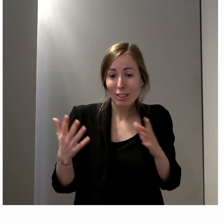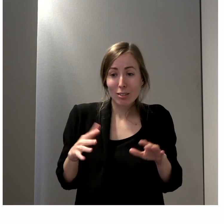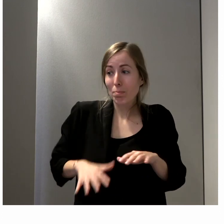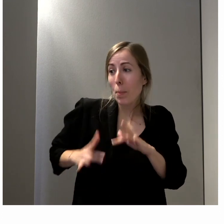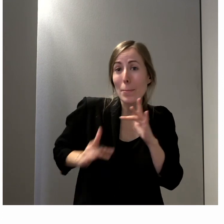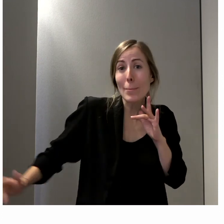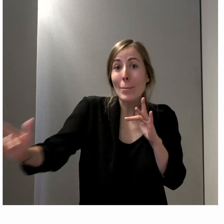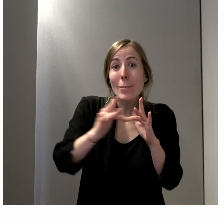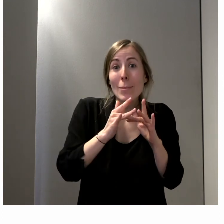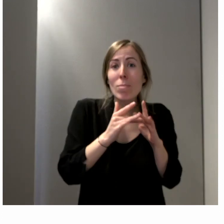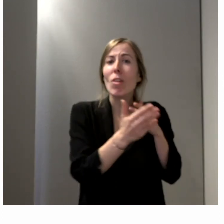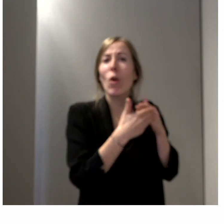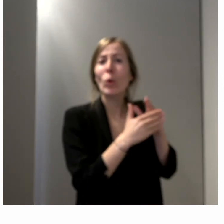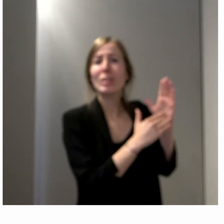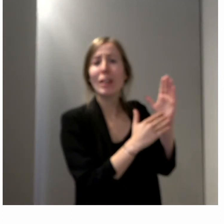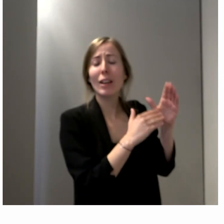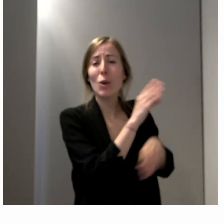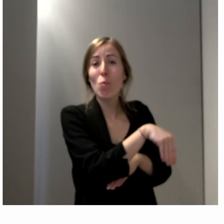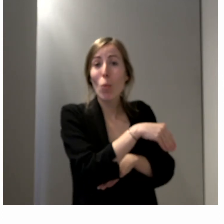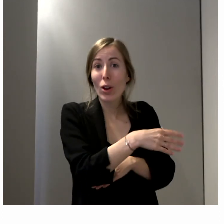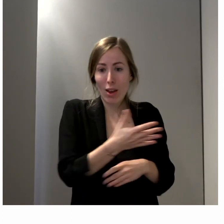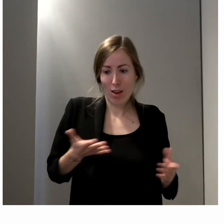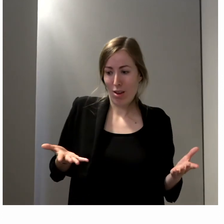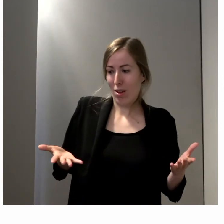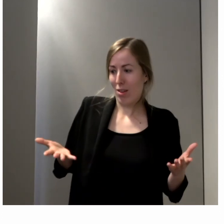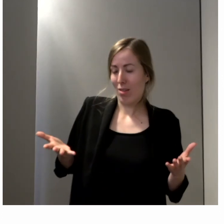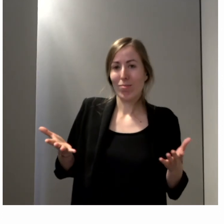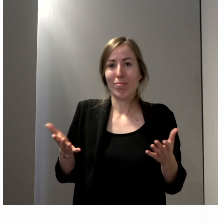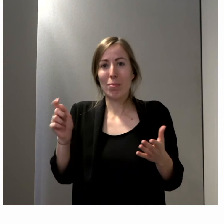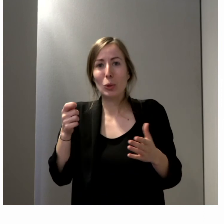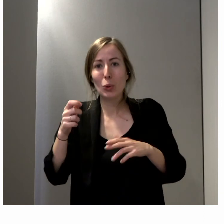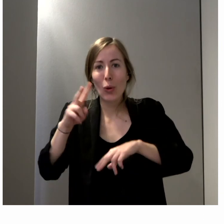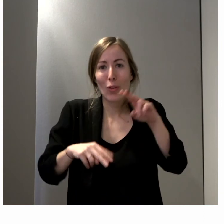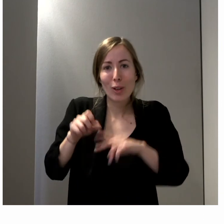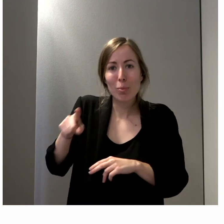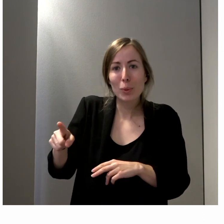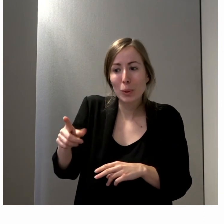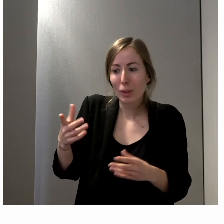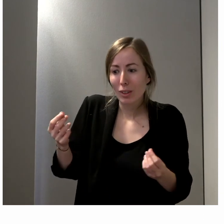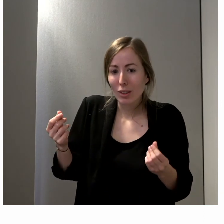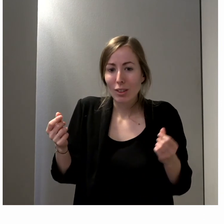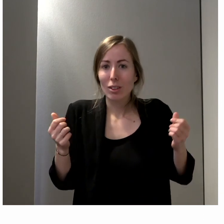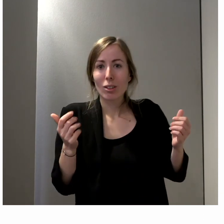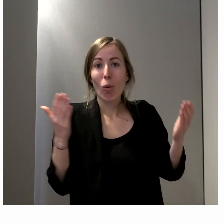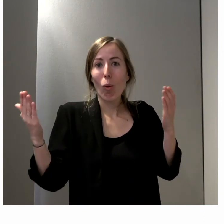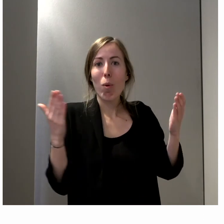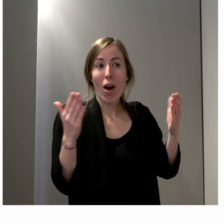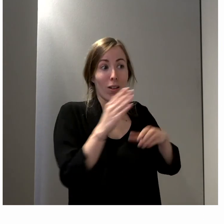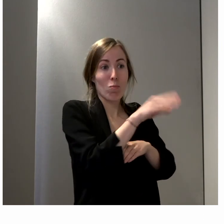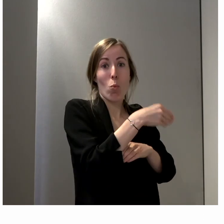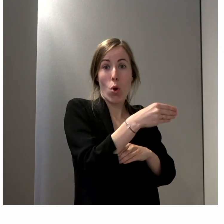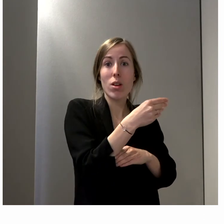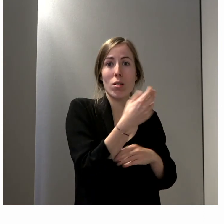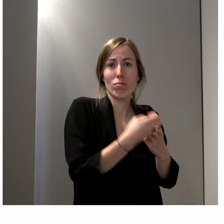n'ont pas forcément à elles seules les mêmes moyens que la métropole de